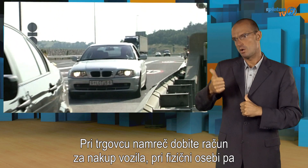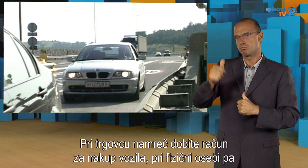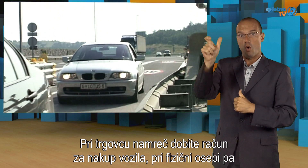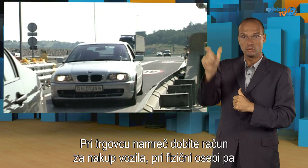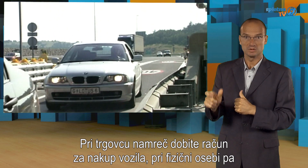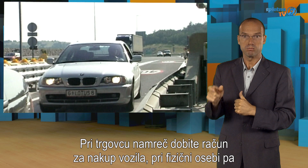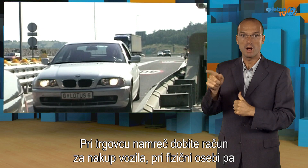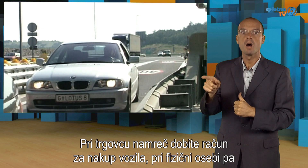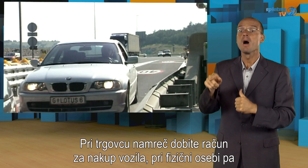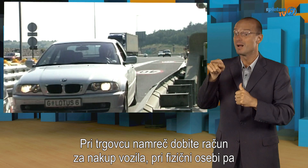overi notar.